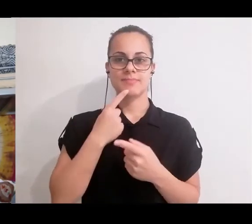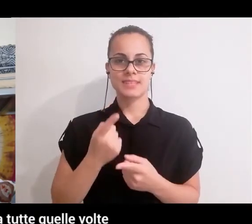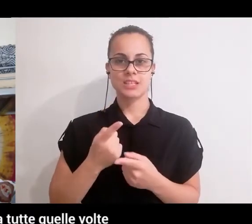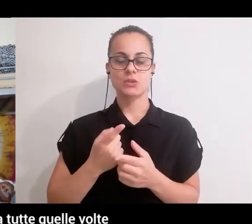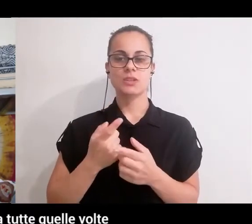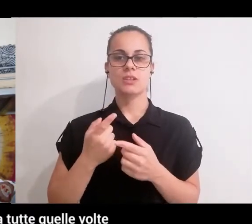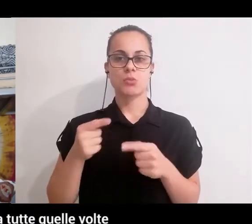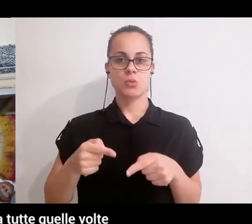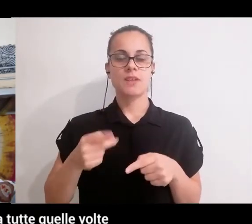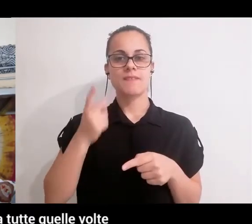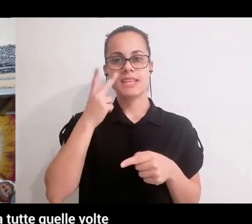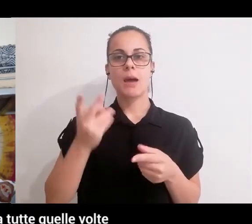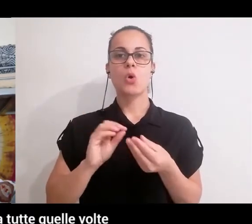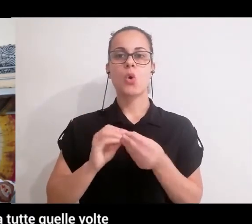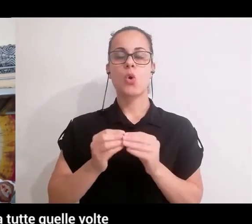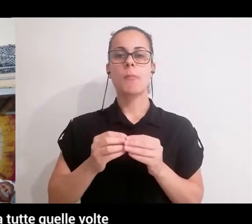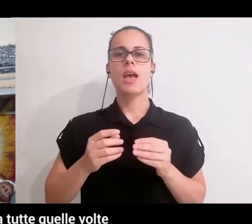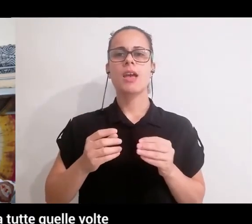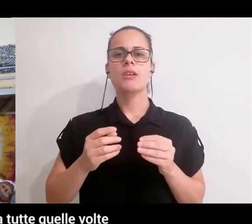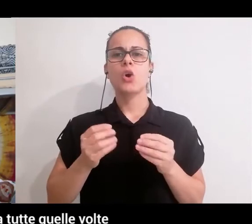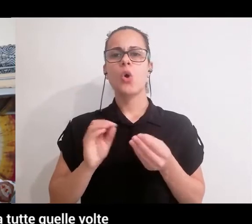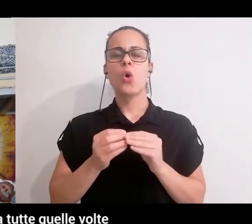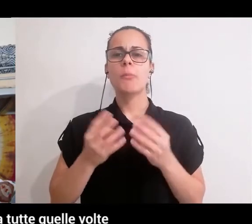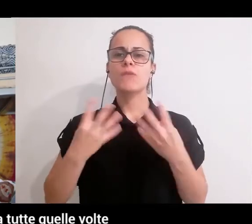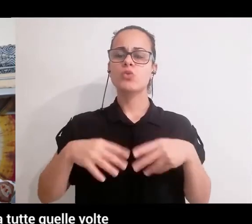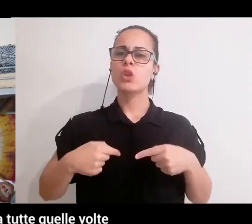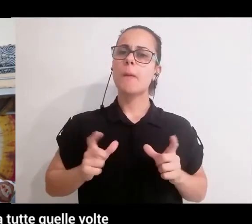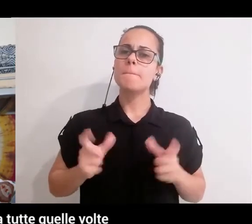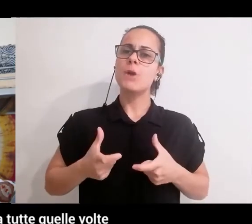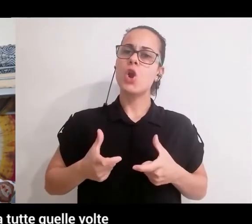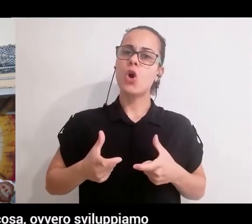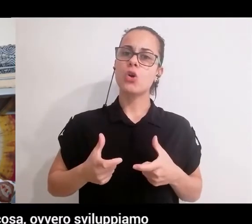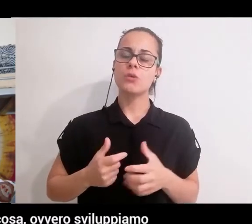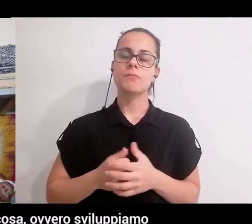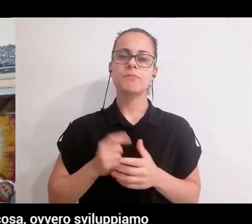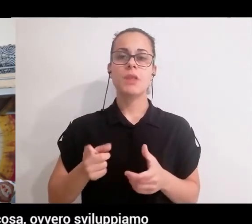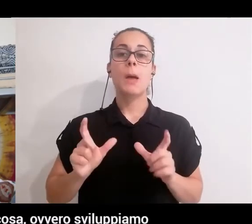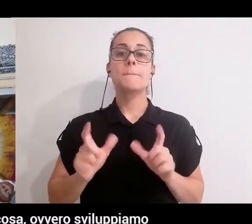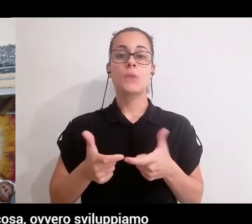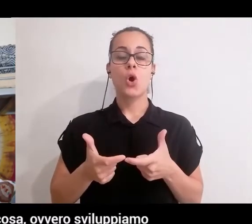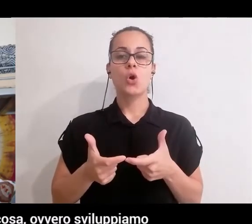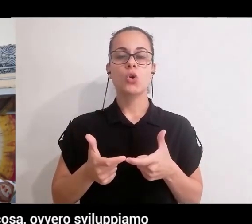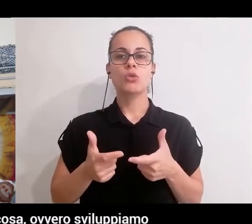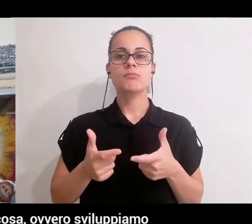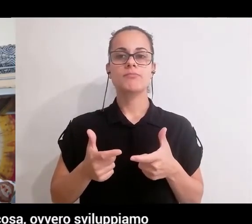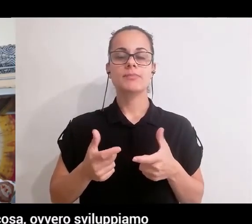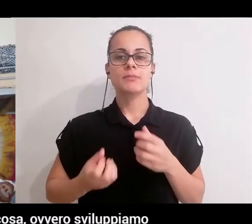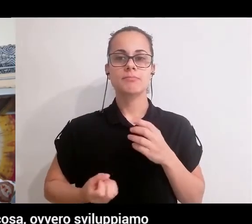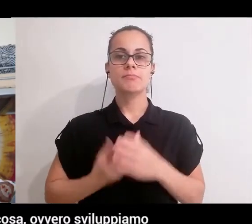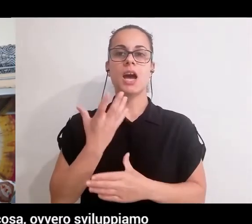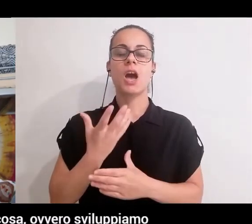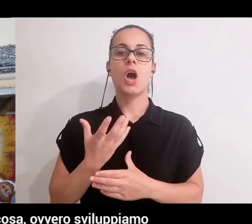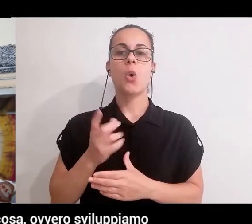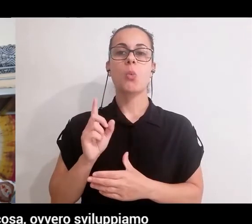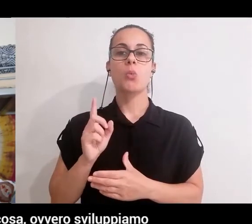questo, come si crea un blocco? Un blocco si crea tutte quelle volte che all'interno di noi